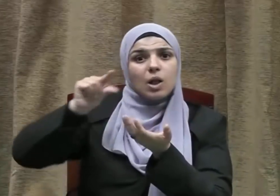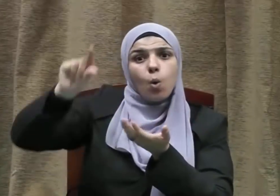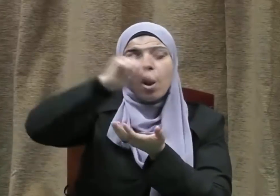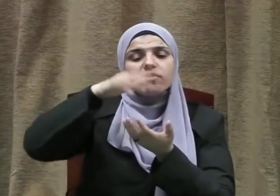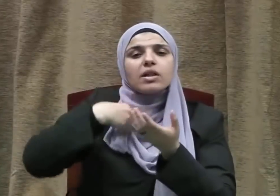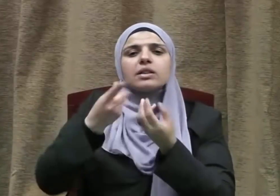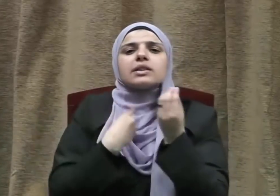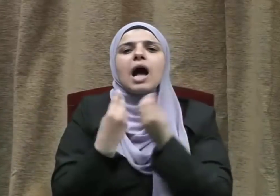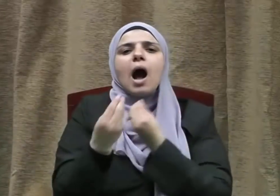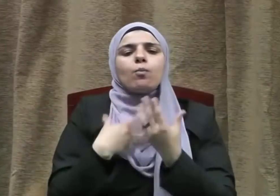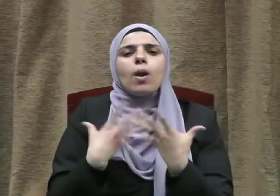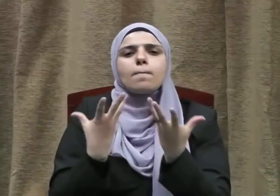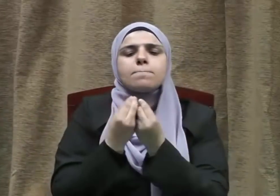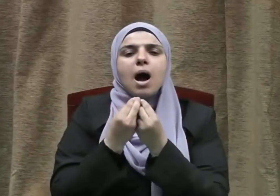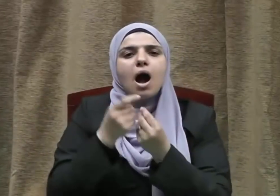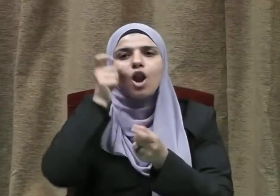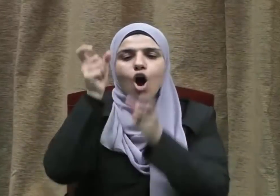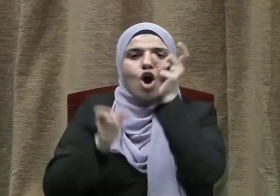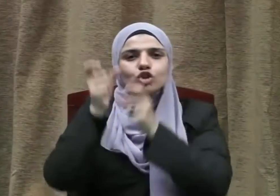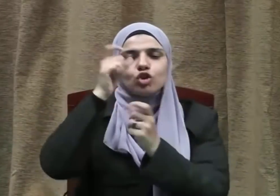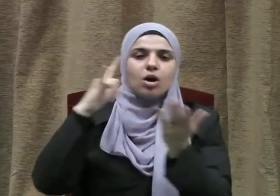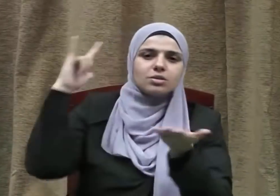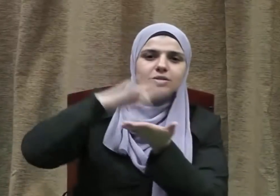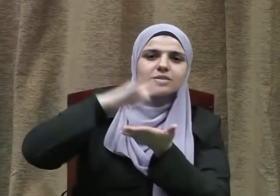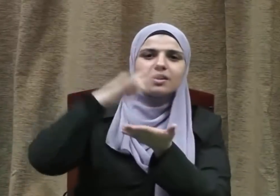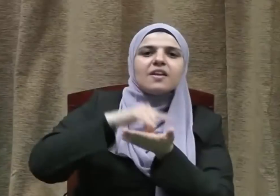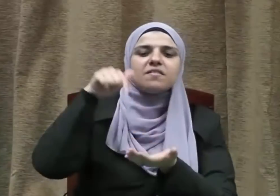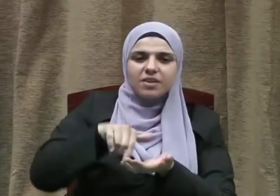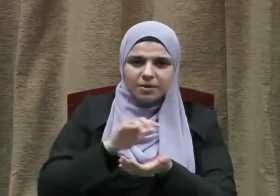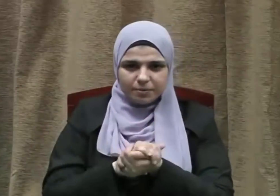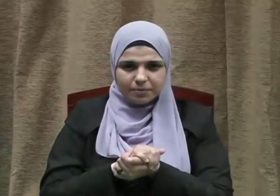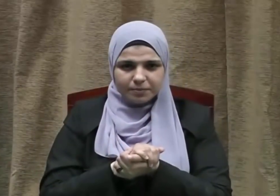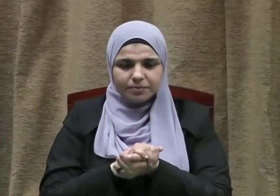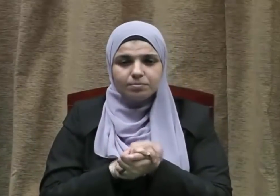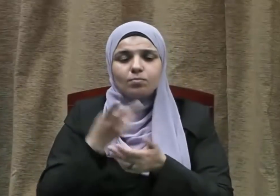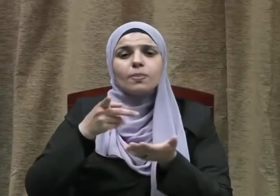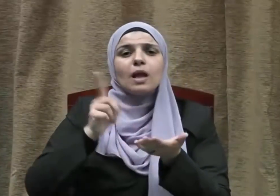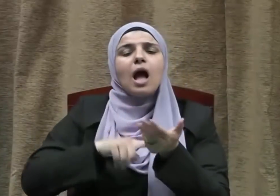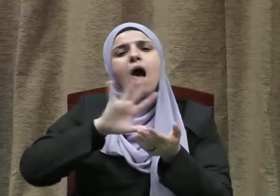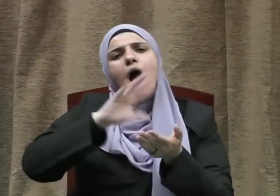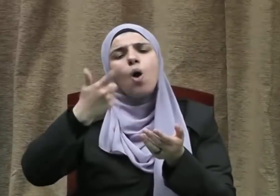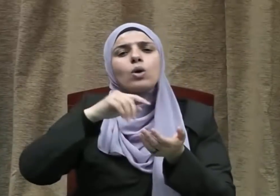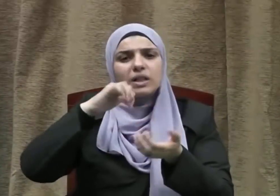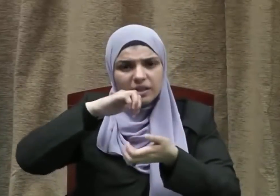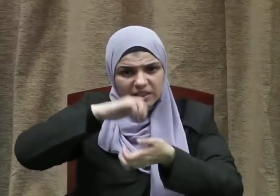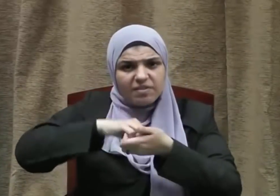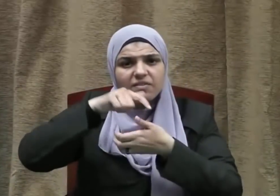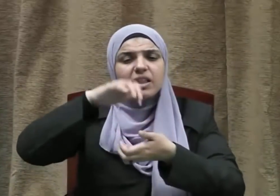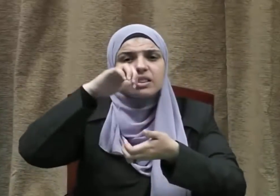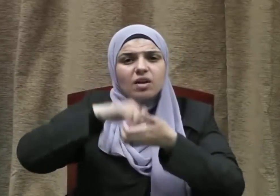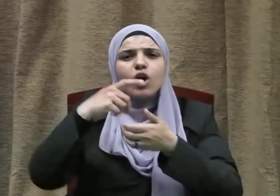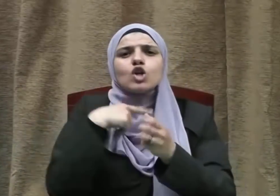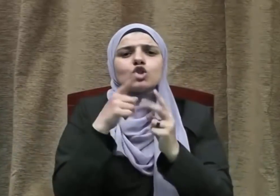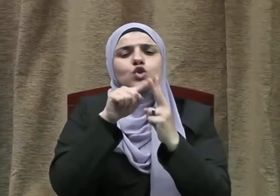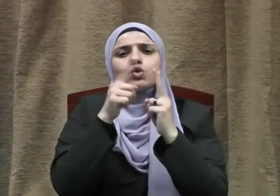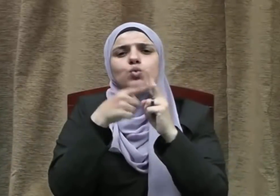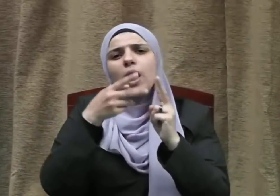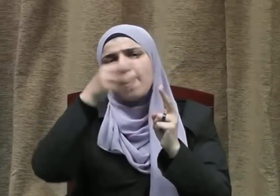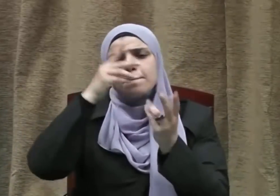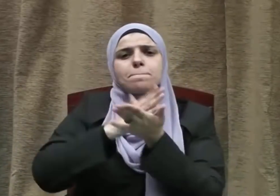الدولية في التعامل مع الدبلوماسيين ومن في حكمهم أو بموجب الاتفاقيات